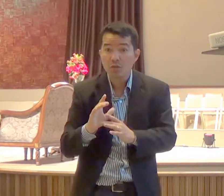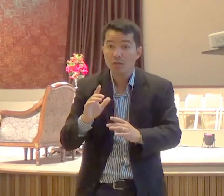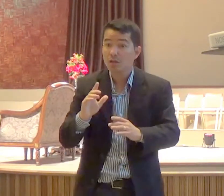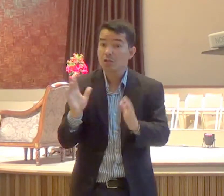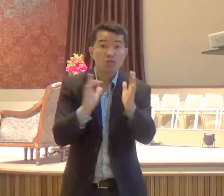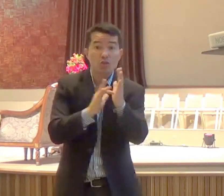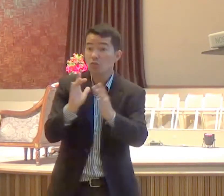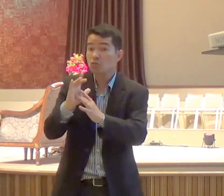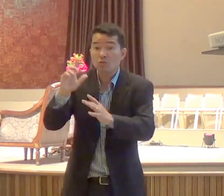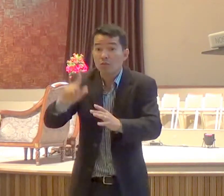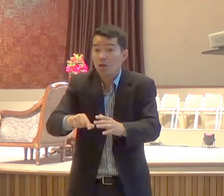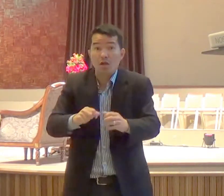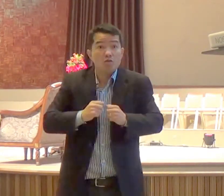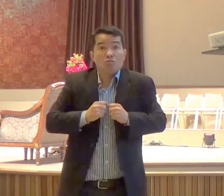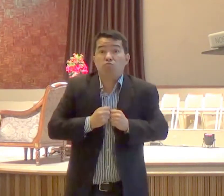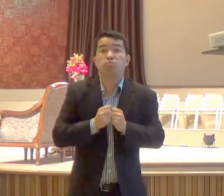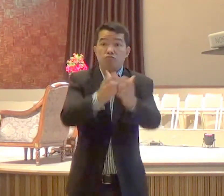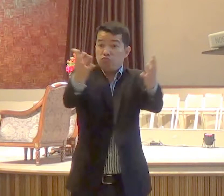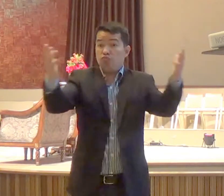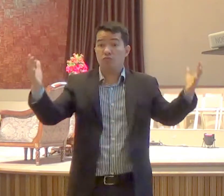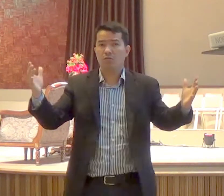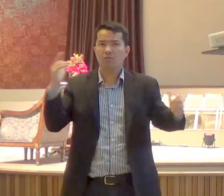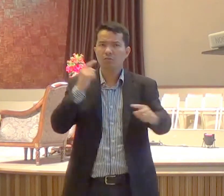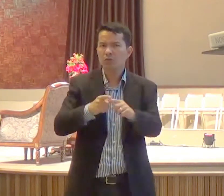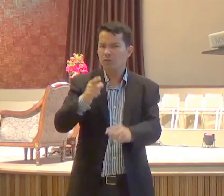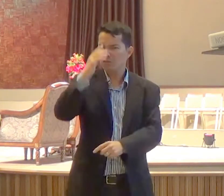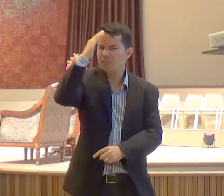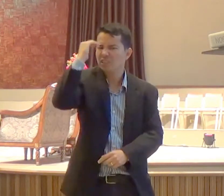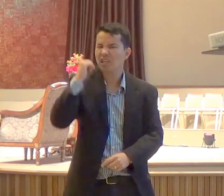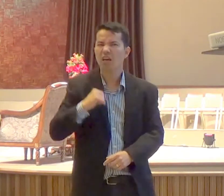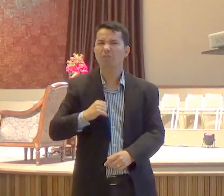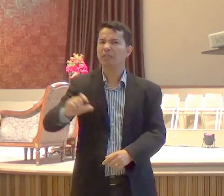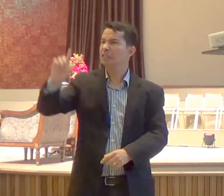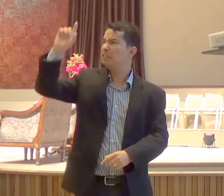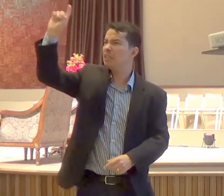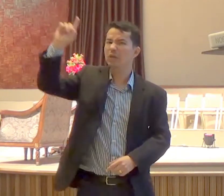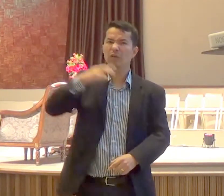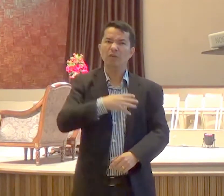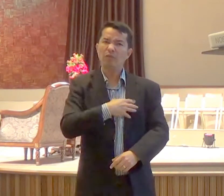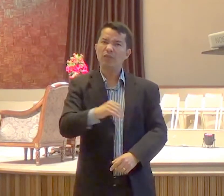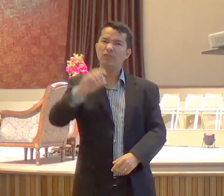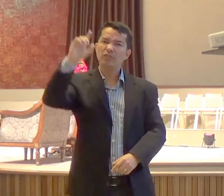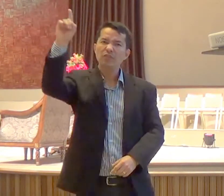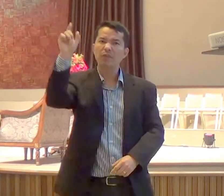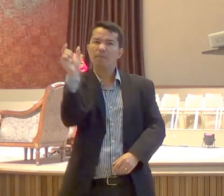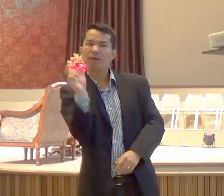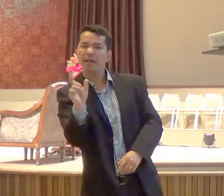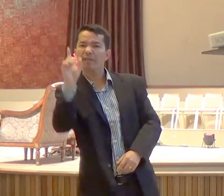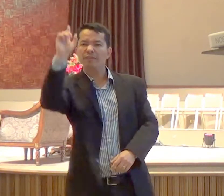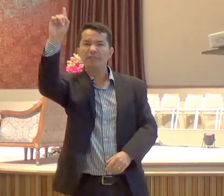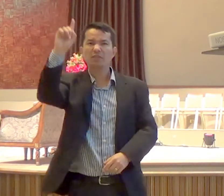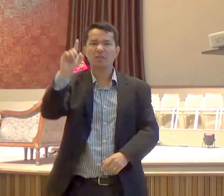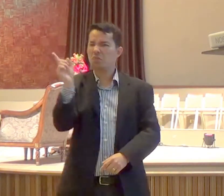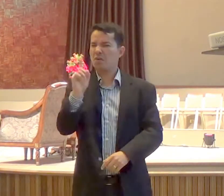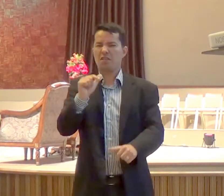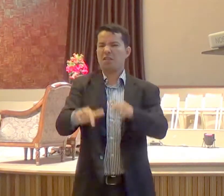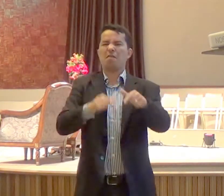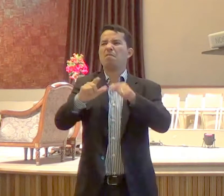o filho de Deus, enquanto Deus, é palavra de Deus, não é obra de Deus, o filho de Deus, enquanto Deus e homem, é